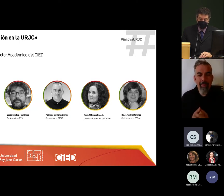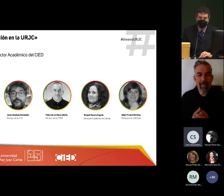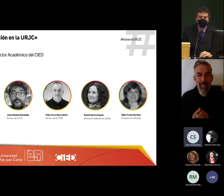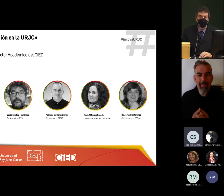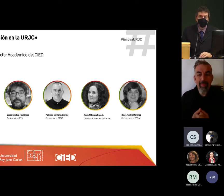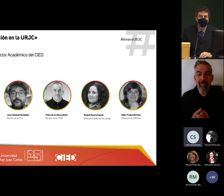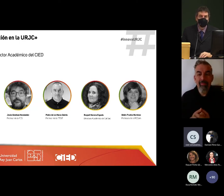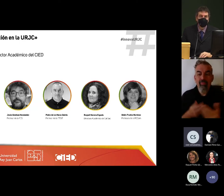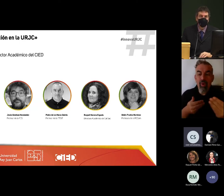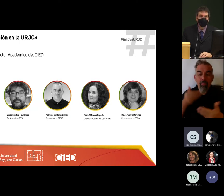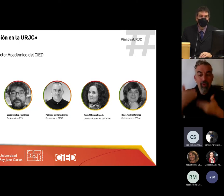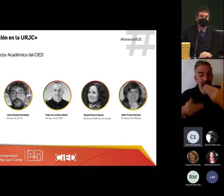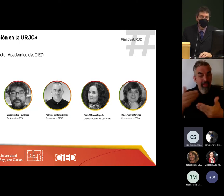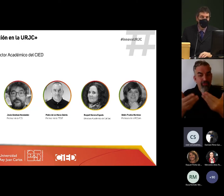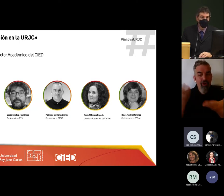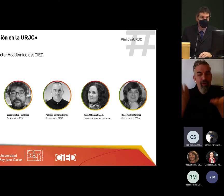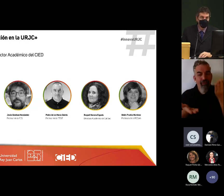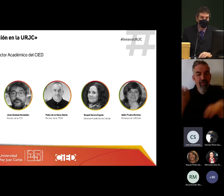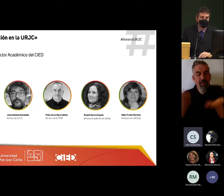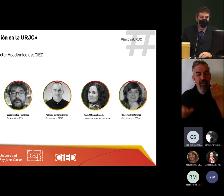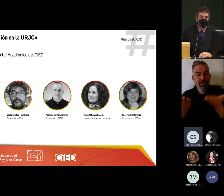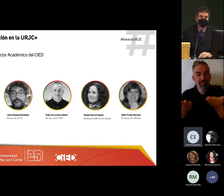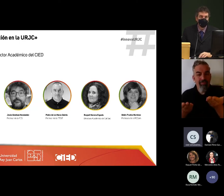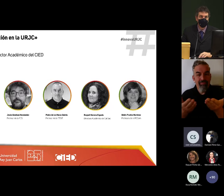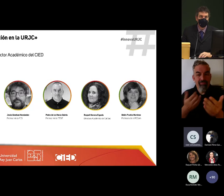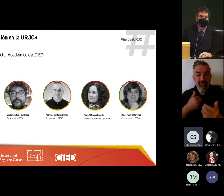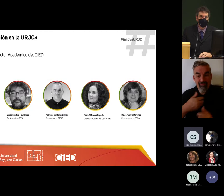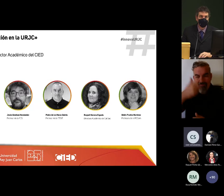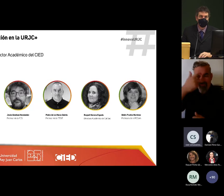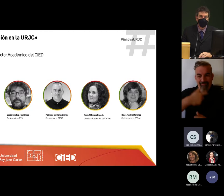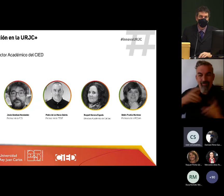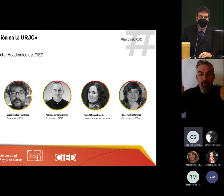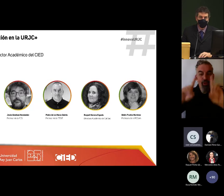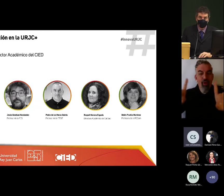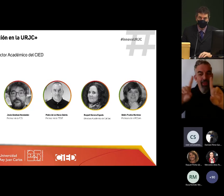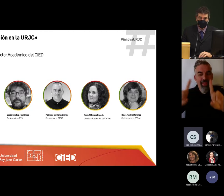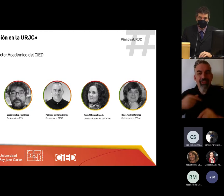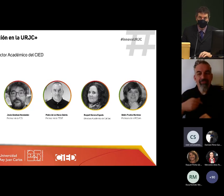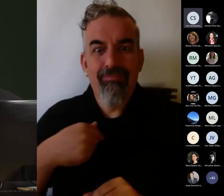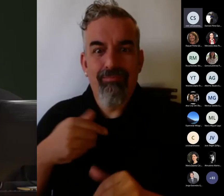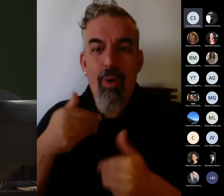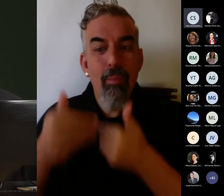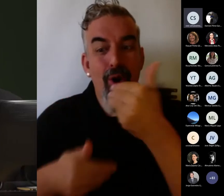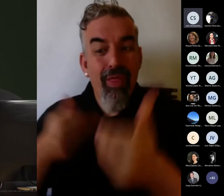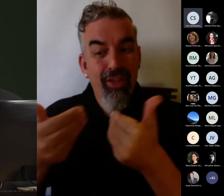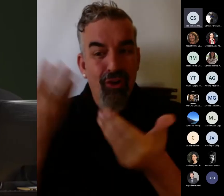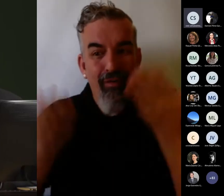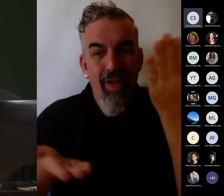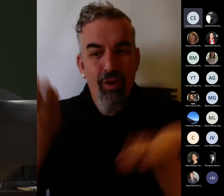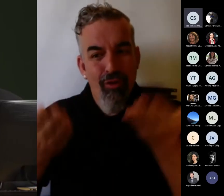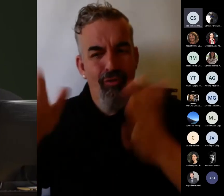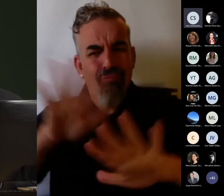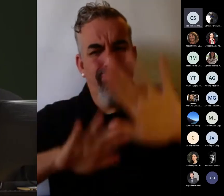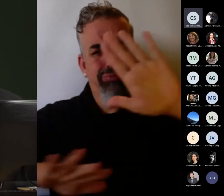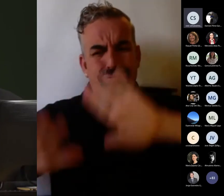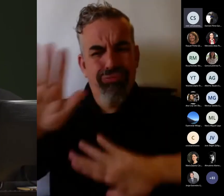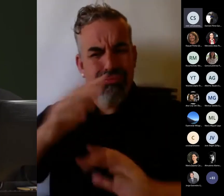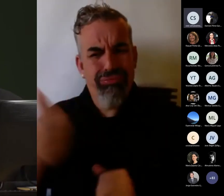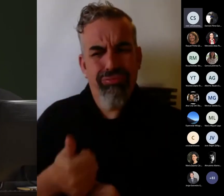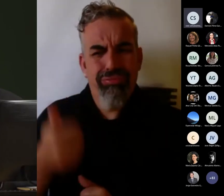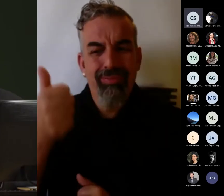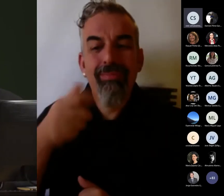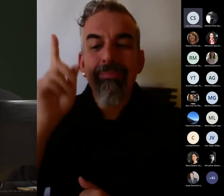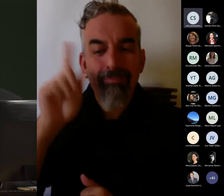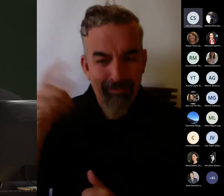El proceso de evaluación, para mí, como docente, es uno de los procesos más complejos, también de los más duros.